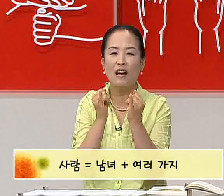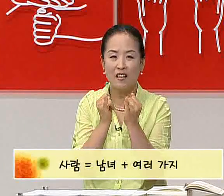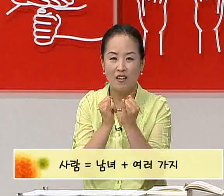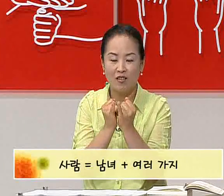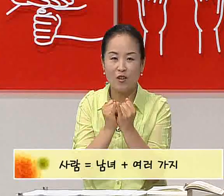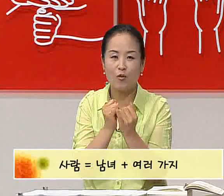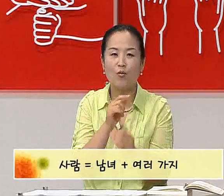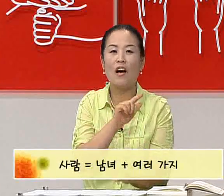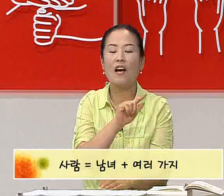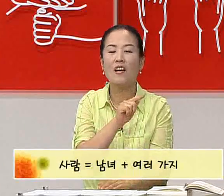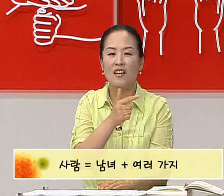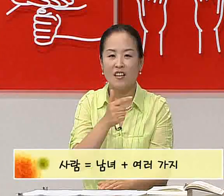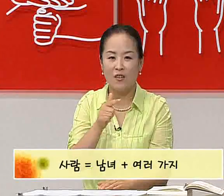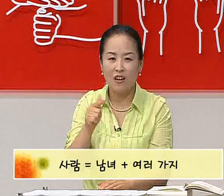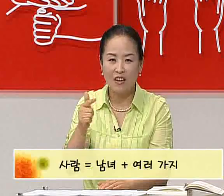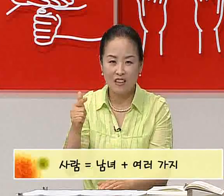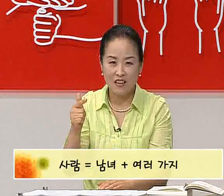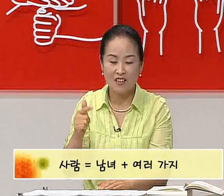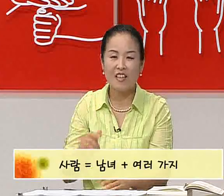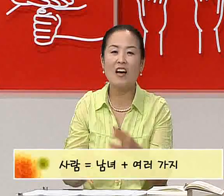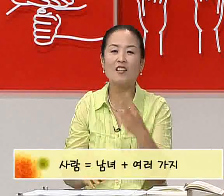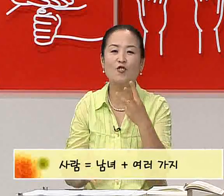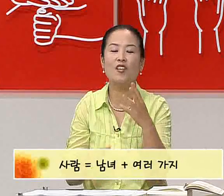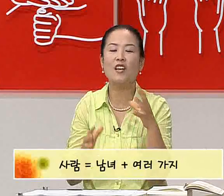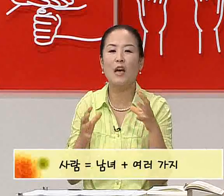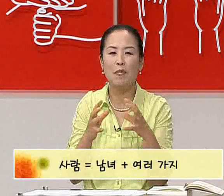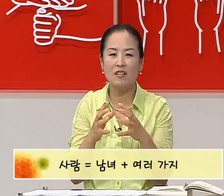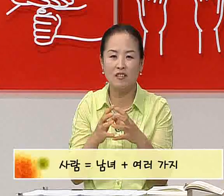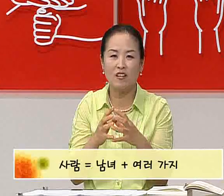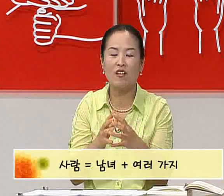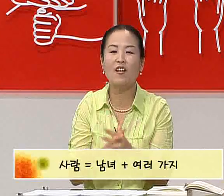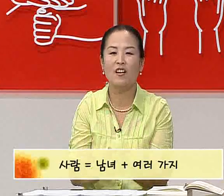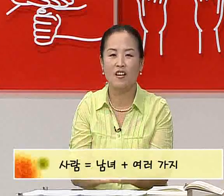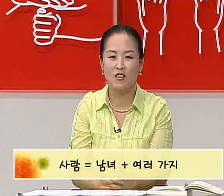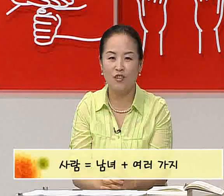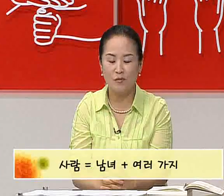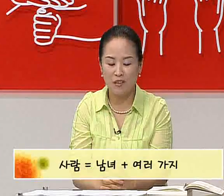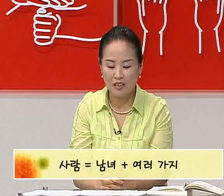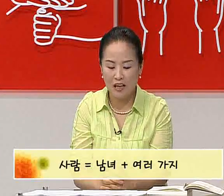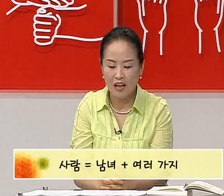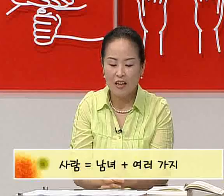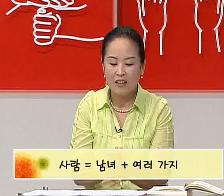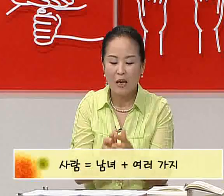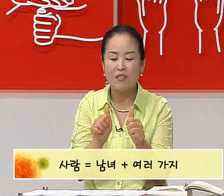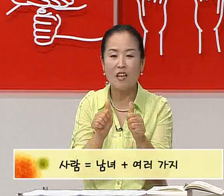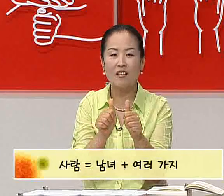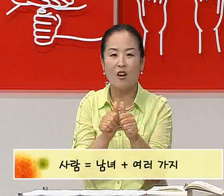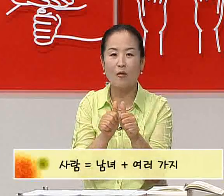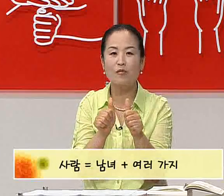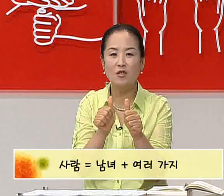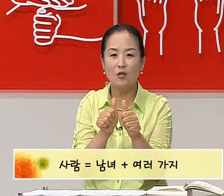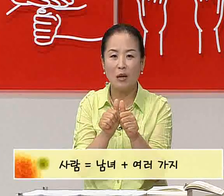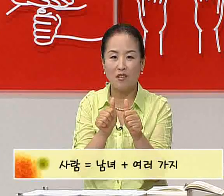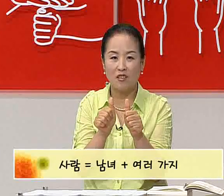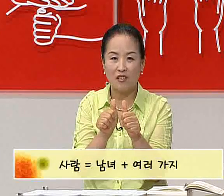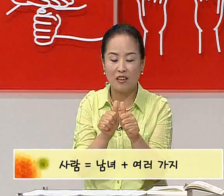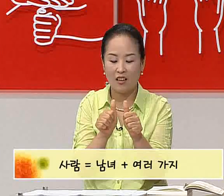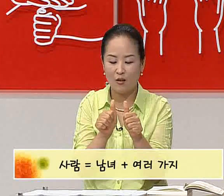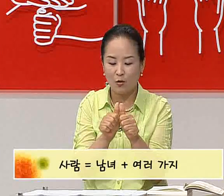여성과 여러가지라는 세가지 수형이 합해져서 이루어집니다. 자, 남자는 엄지로 남성을 나타내는